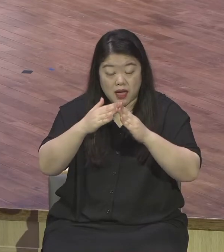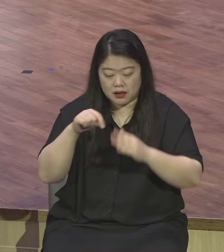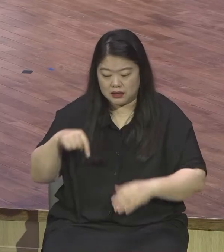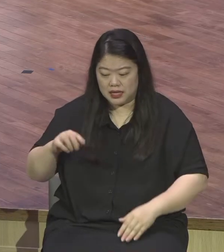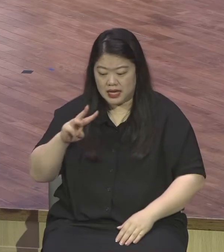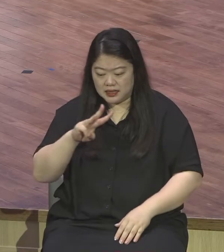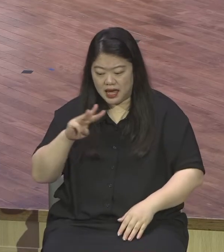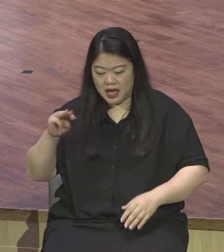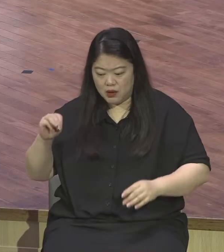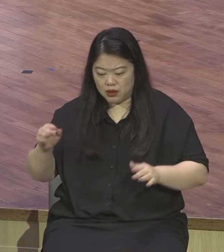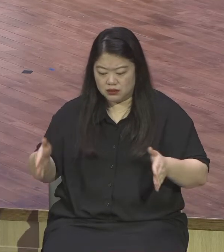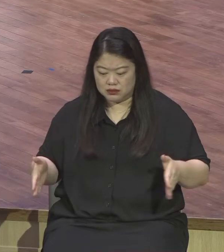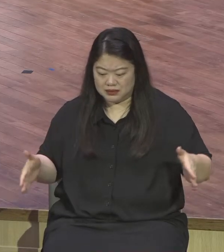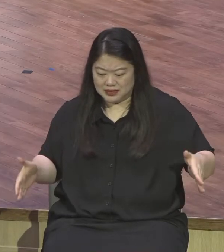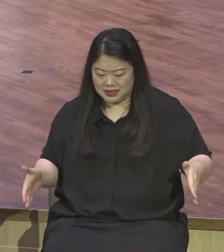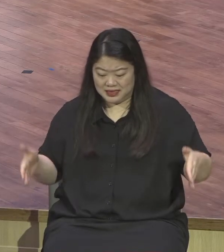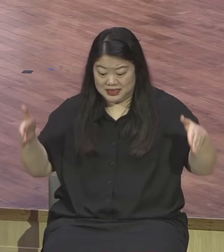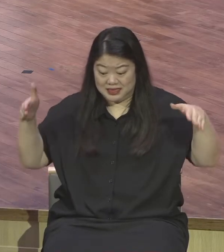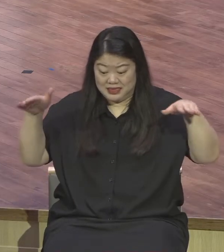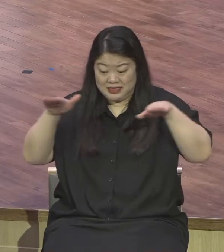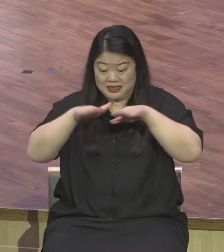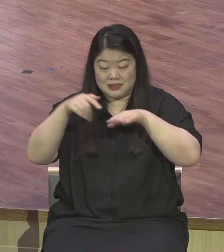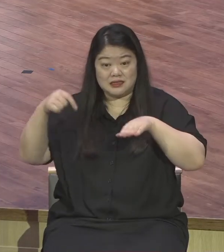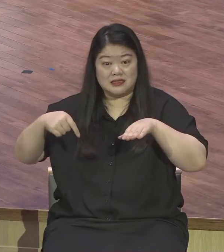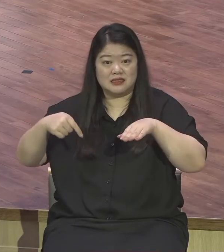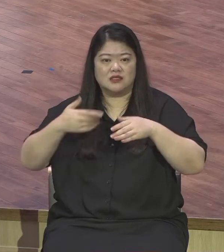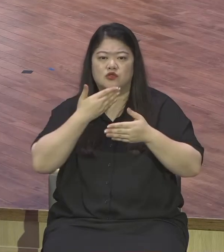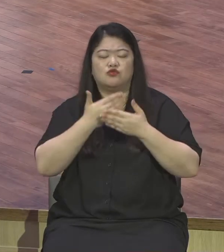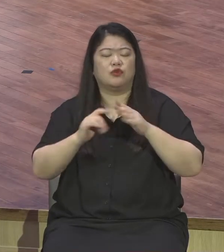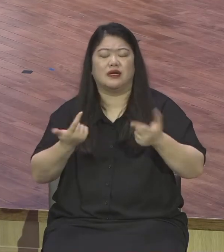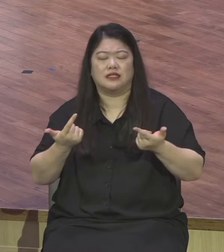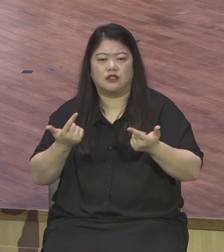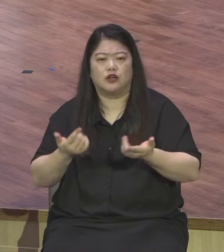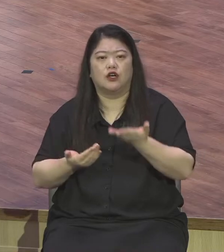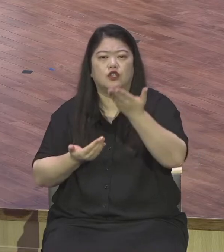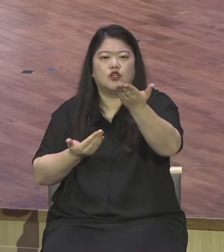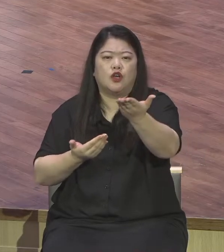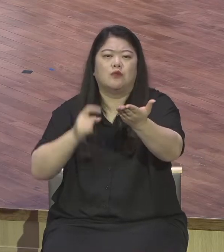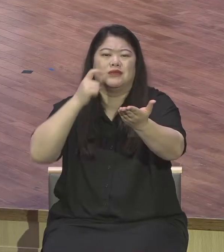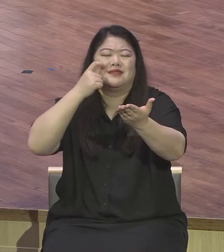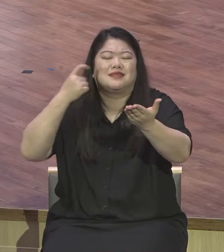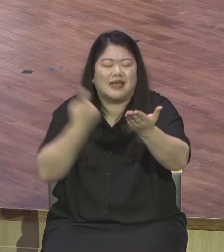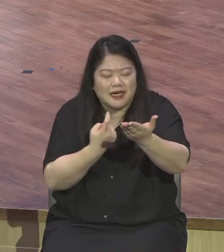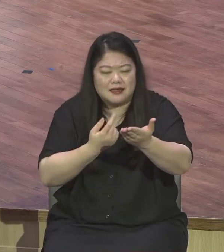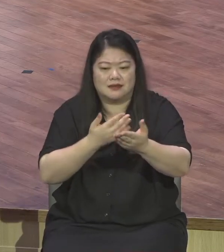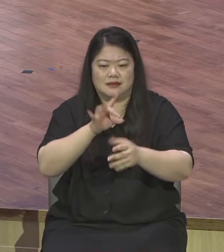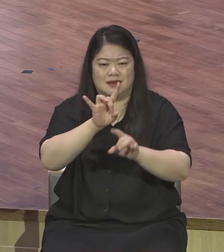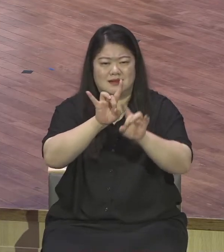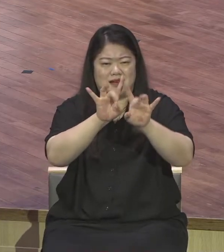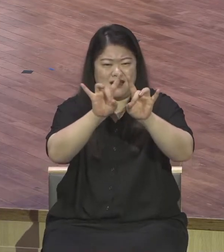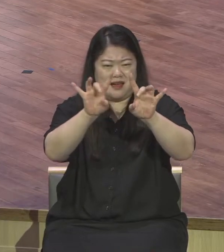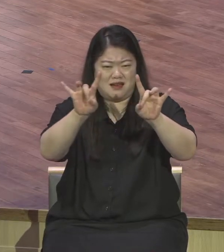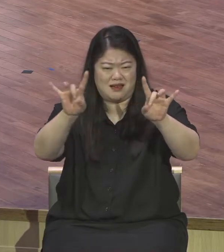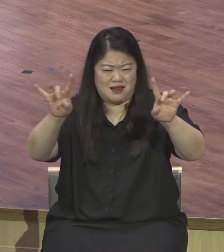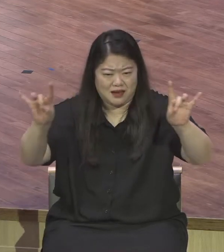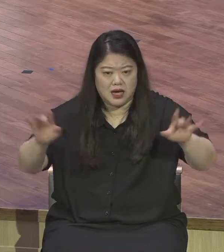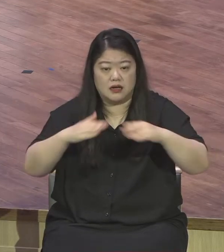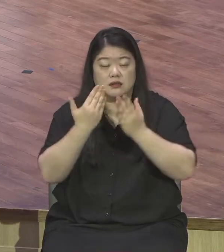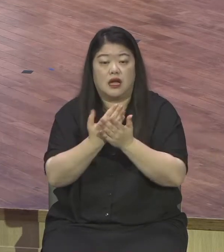5000종족 살려 여러분을 통해 하시겠다는 것입니다 내가 플랫폼이다 아멘 내가 237 5000종 살려 내가